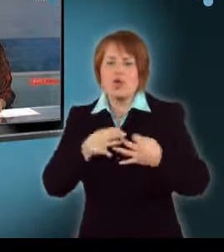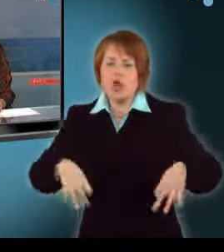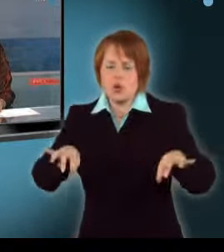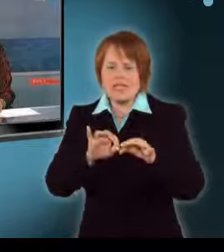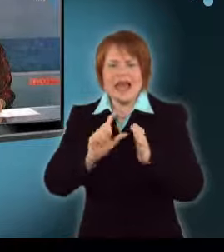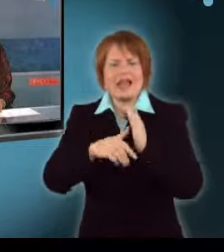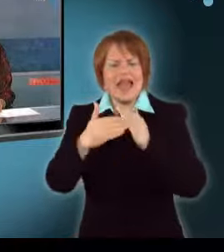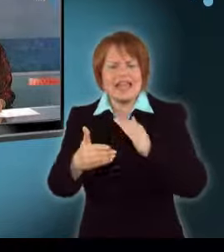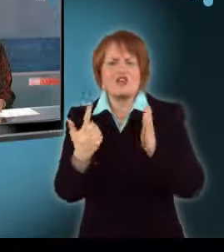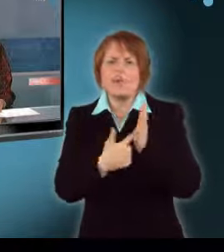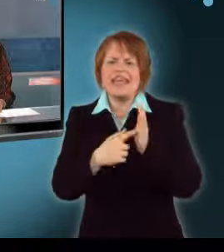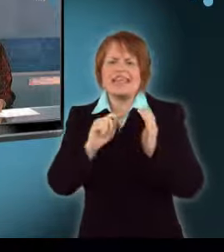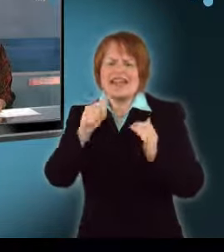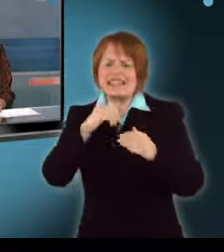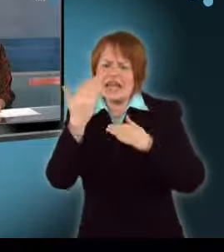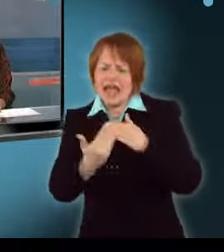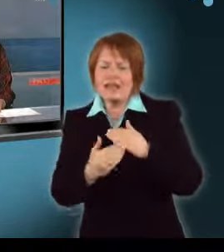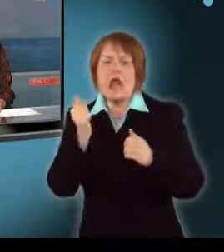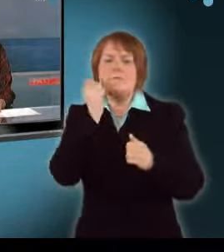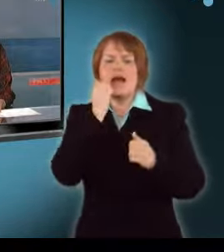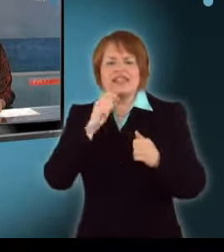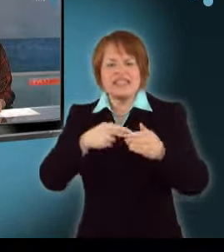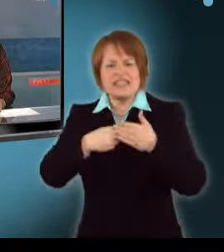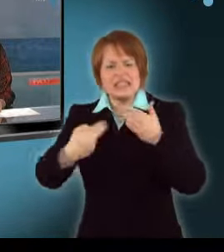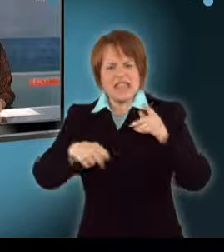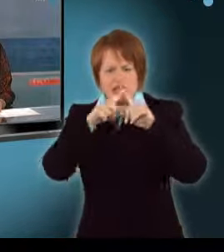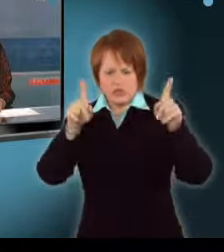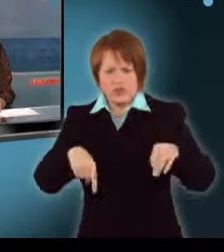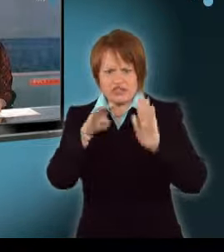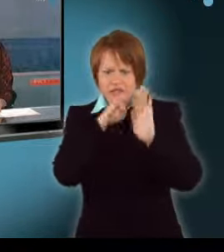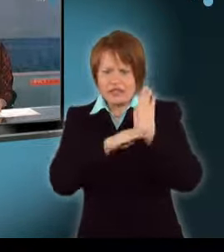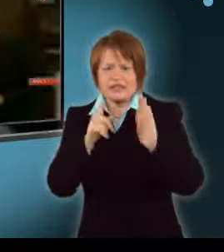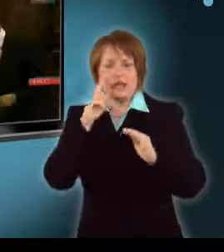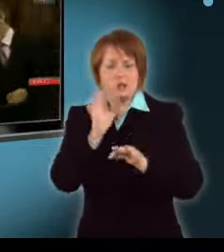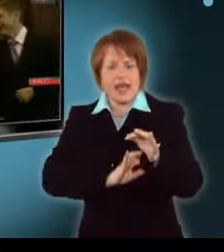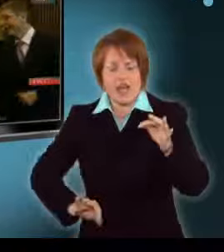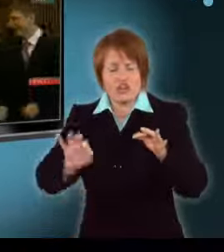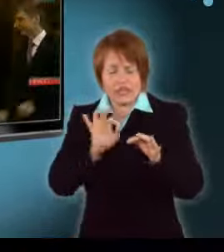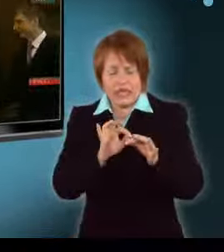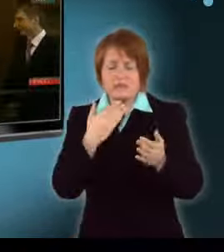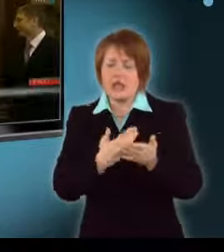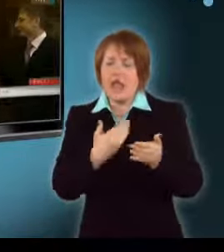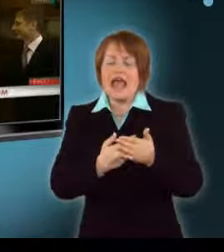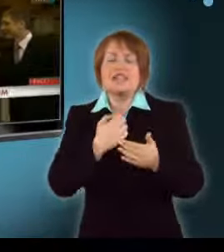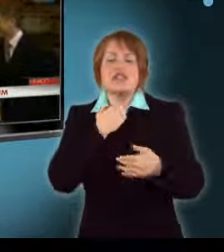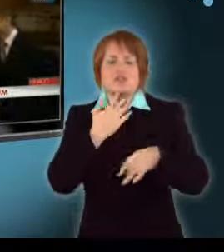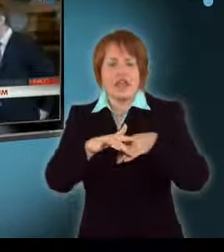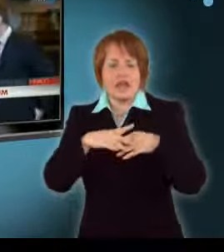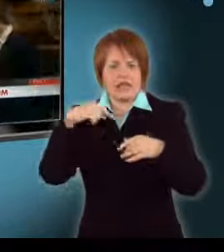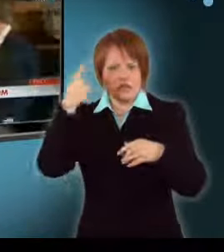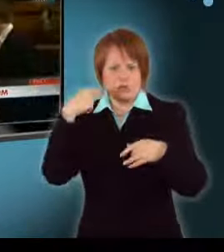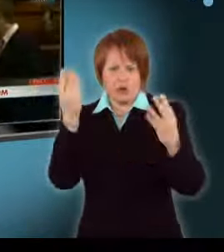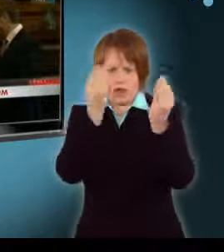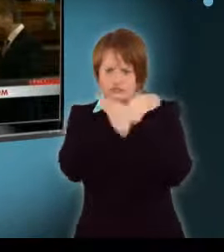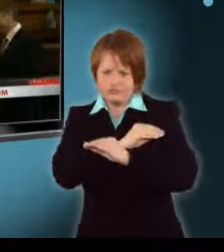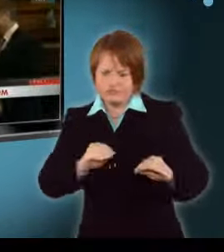legkésőbb 2011-ig teljesítse a Maastrichti kritériumokat. Gyurcsány Ferenc ezt Londonban jelentette be, ahol találkozott